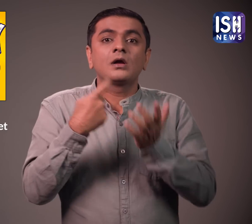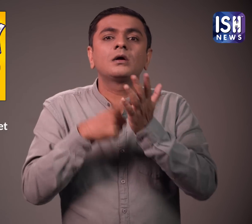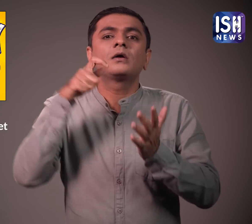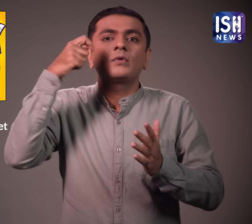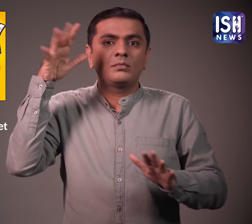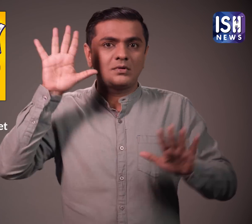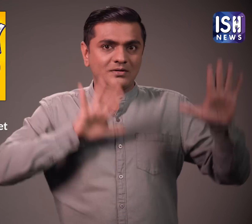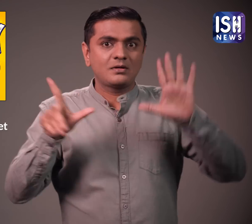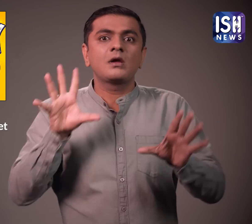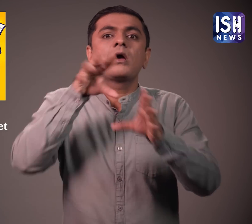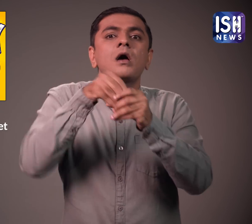फिल्म है ट्रेंड करने लगा